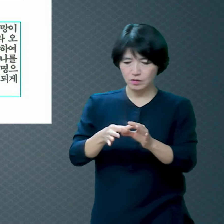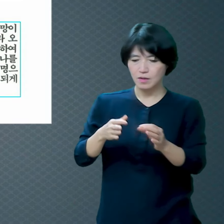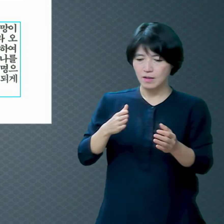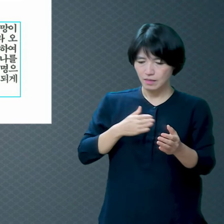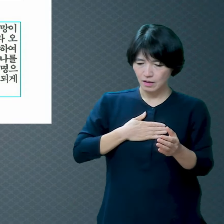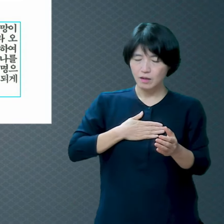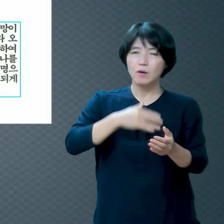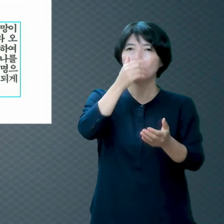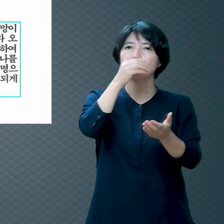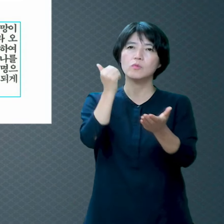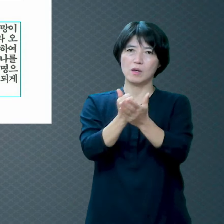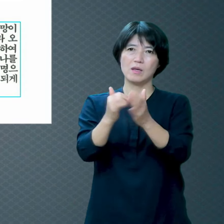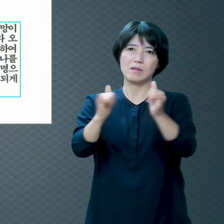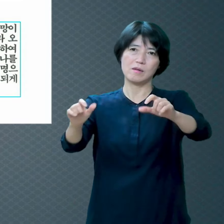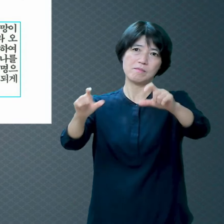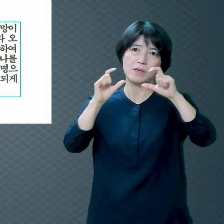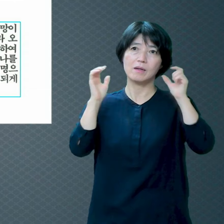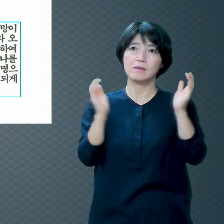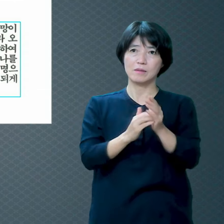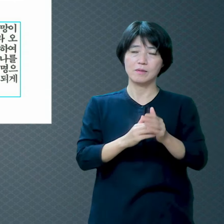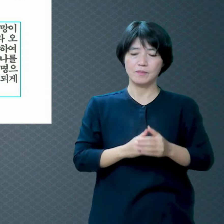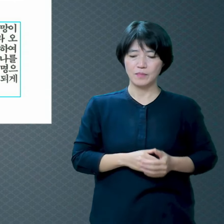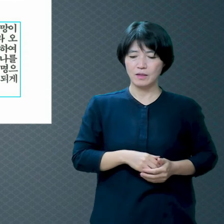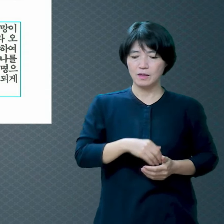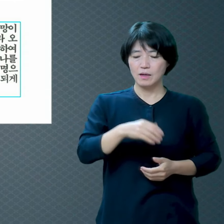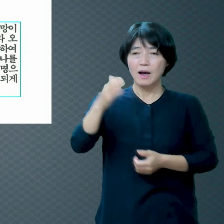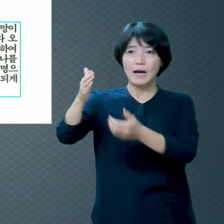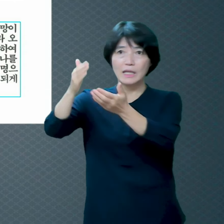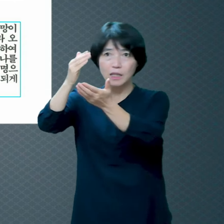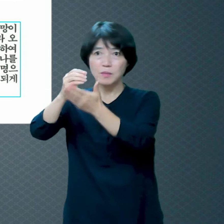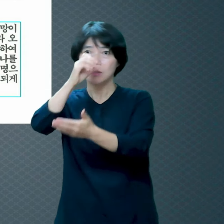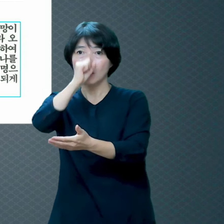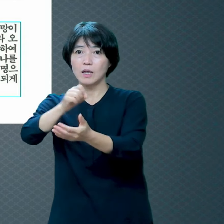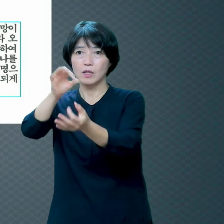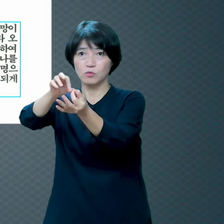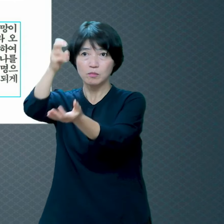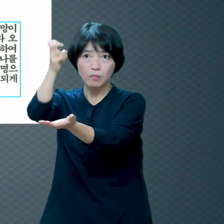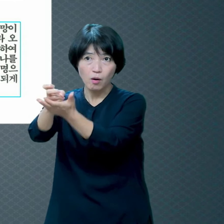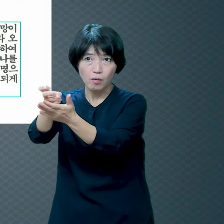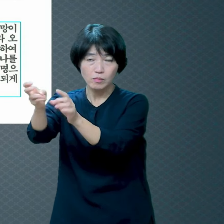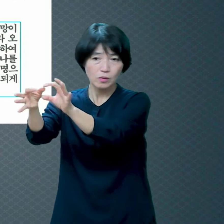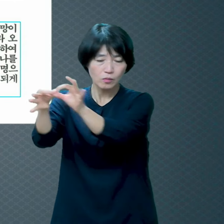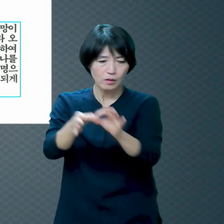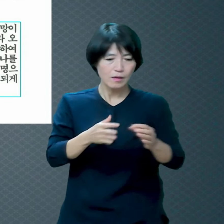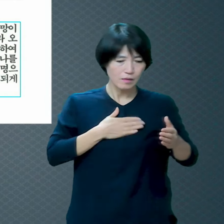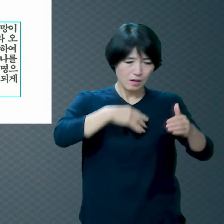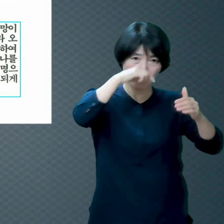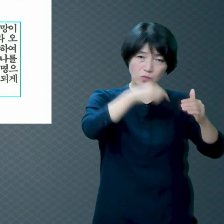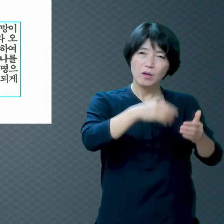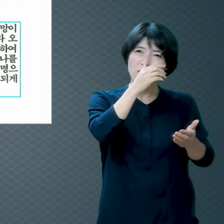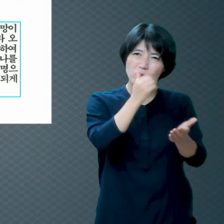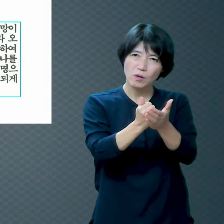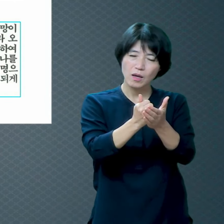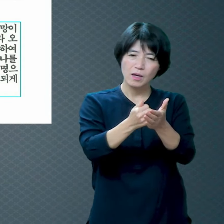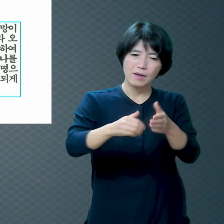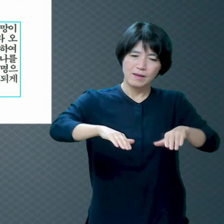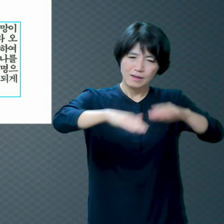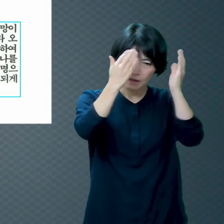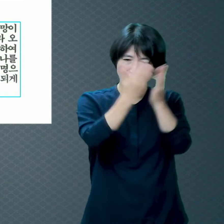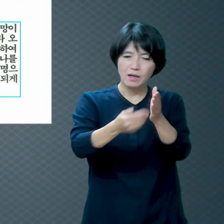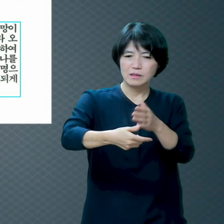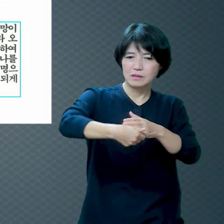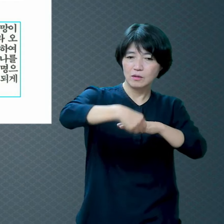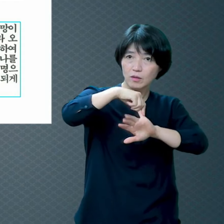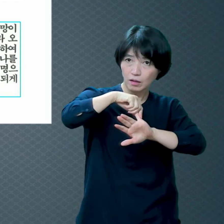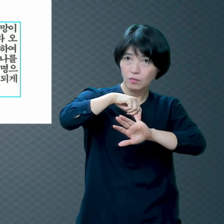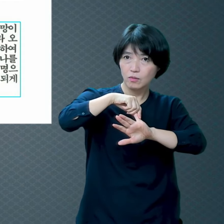만들었으니 선한 하나님의 법을 통해서 내 안에 죄를 드러내는 것